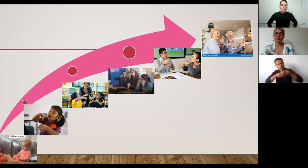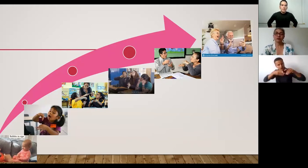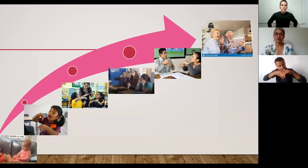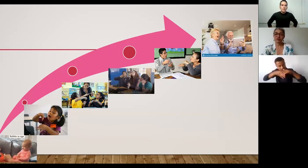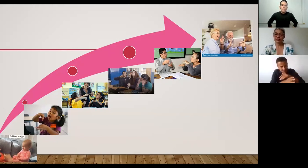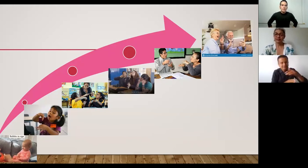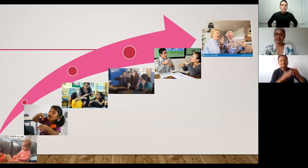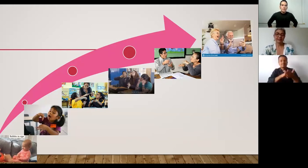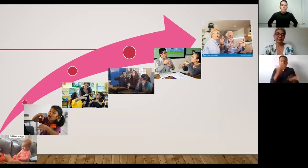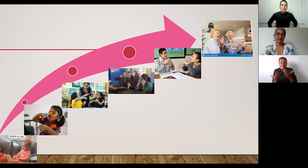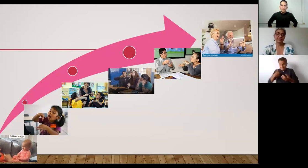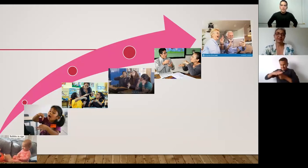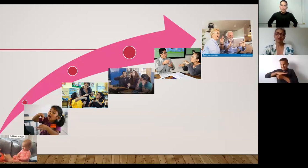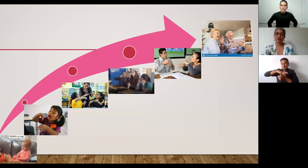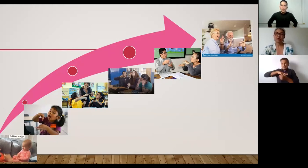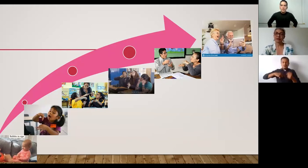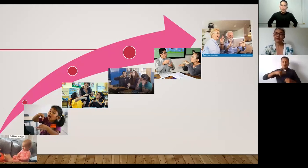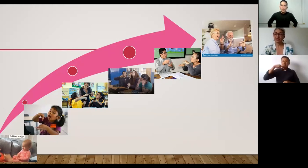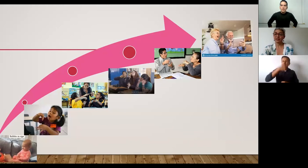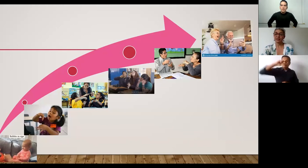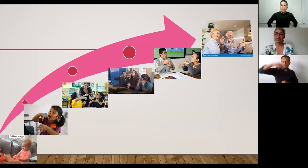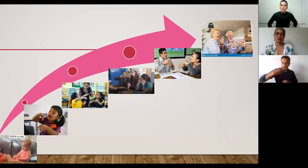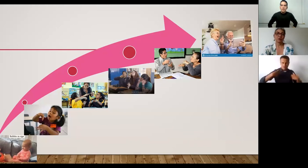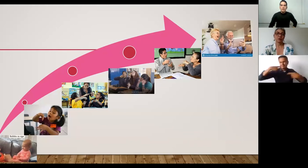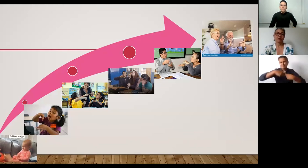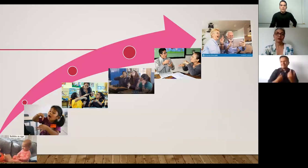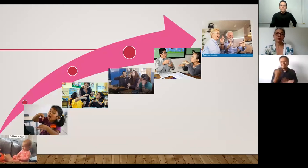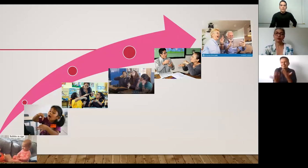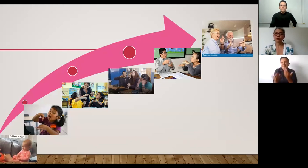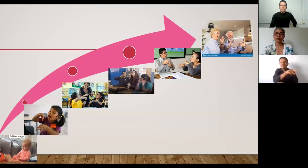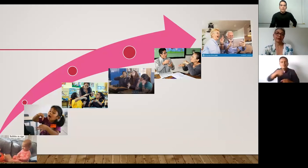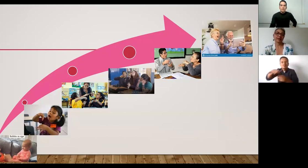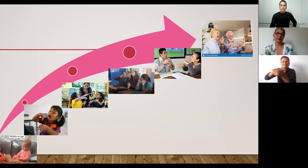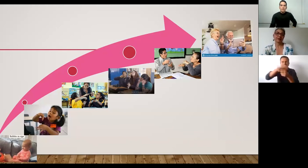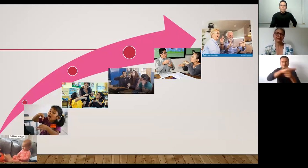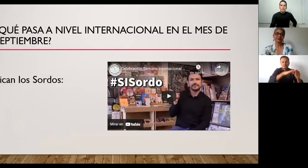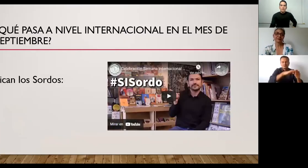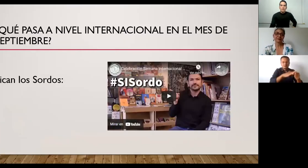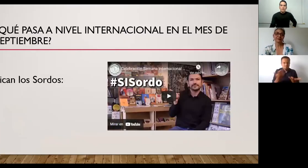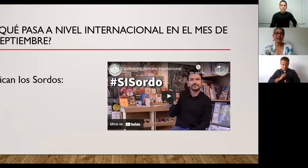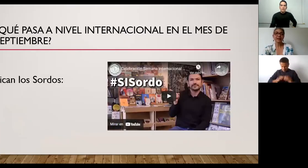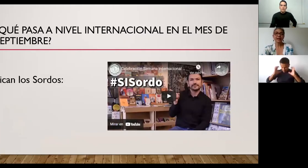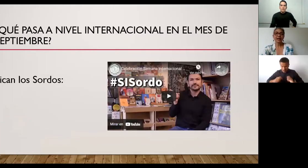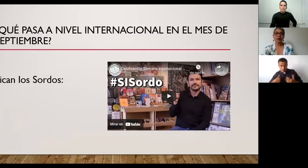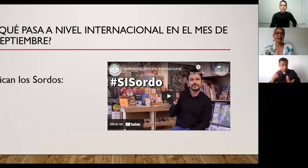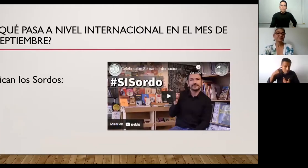condición sea factible de ser constituida en su estructura bilingüe ahora